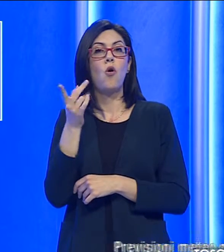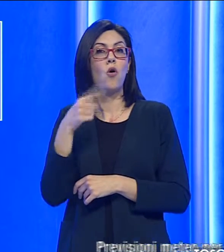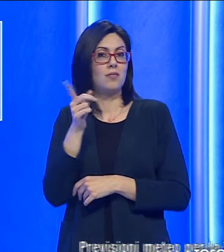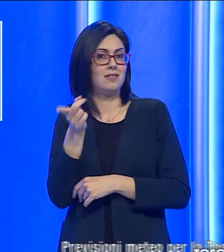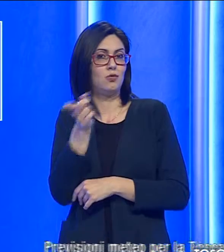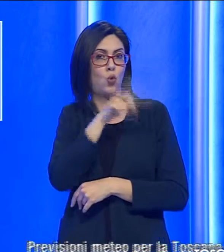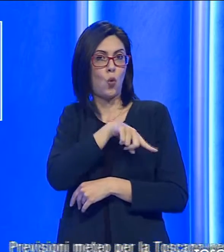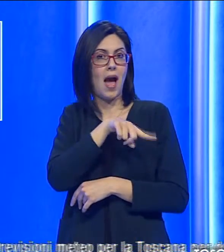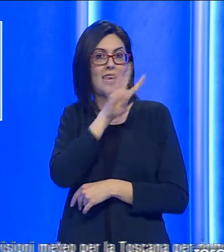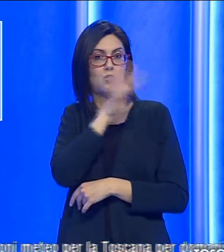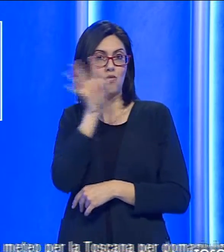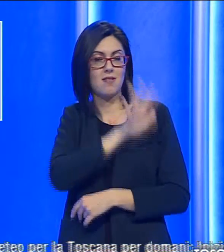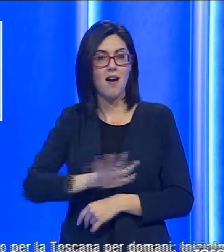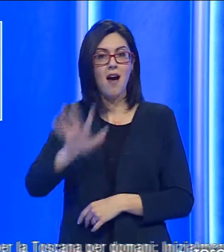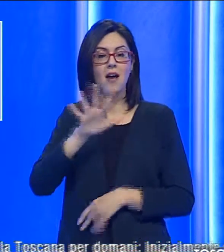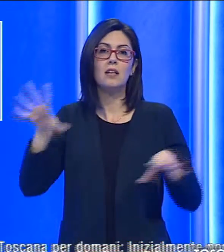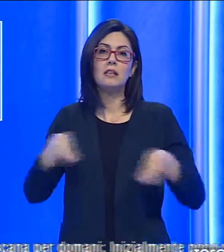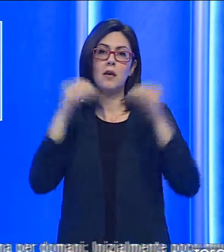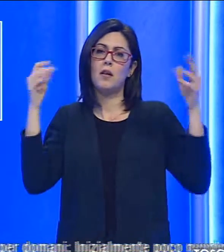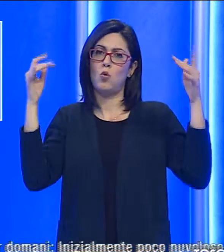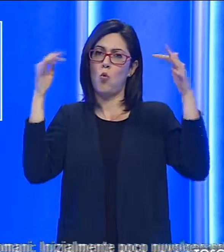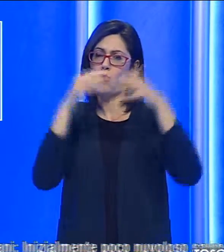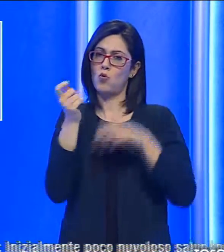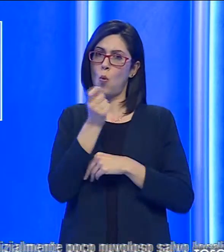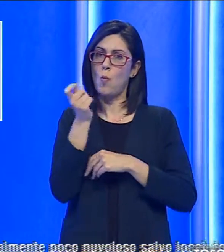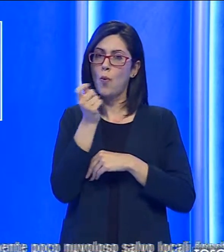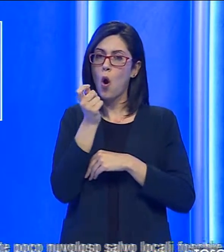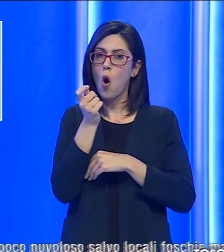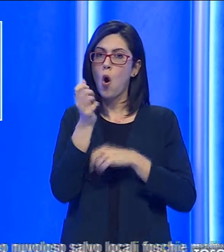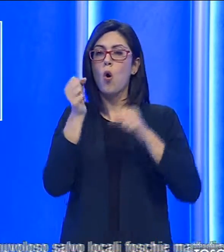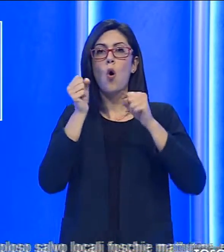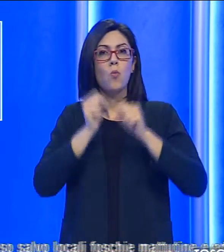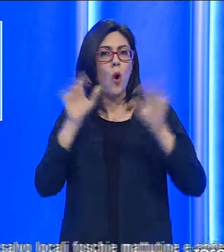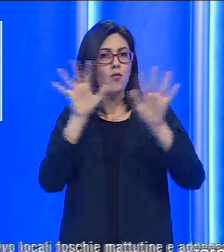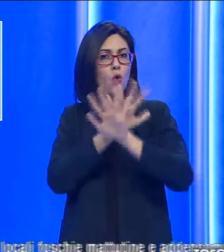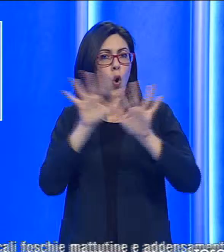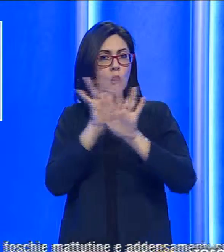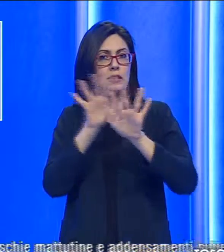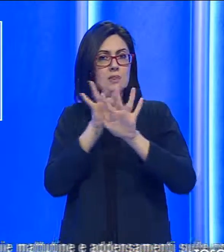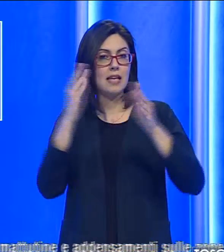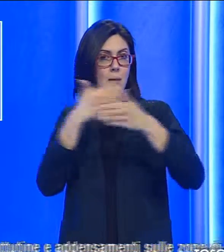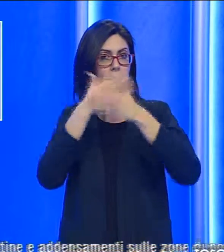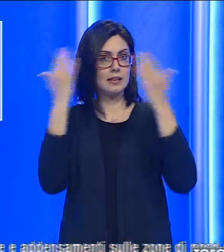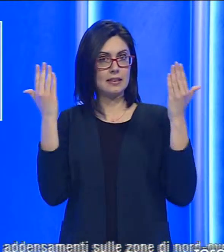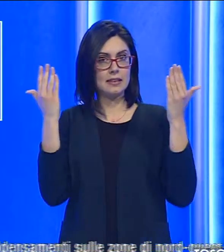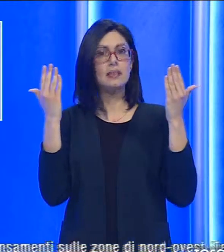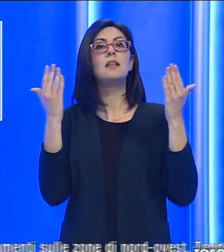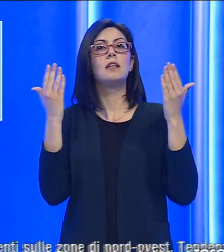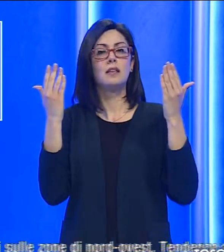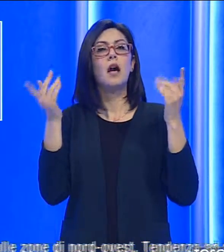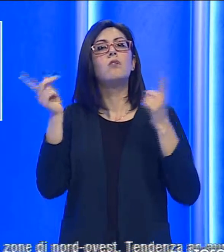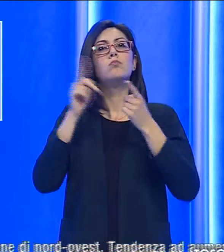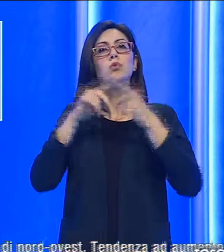domani in Toscana, initialmente poco nuvoloso, salvo locali foschie durante la mattina e